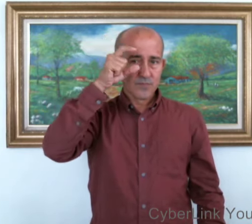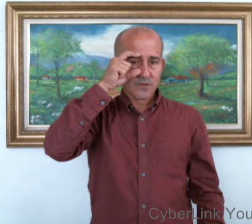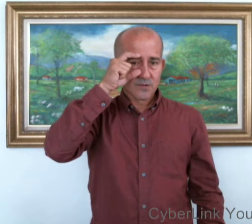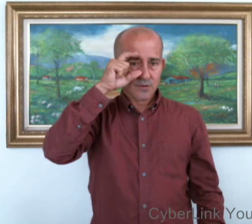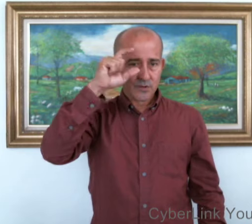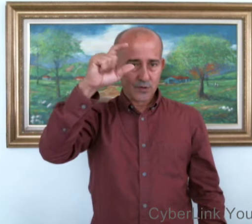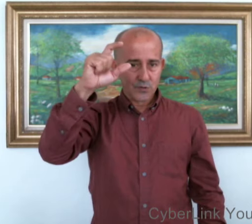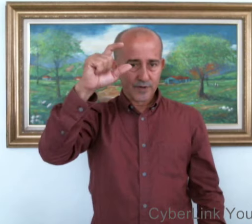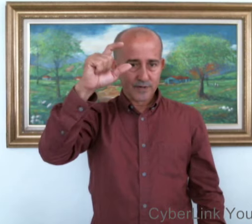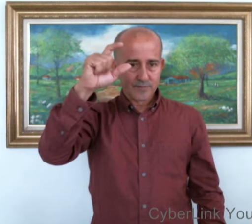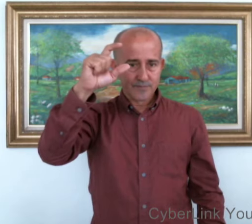Luna.